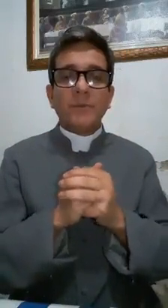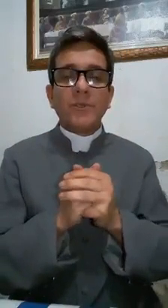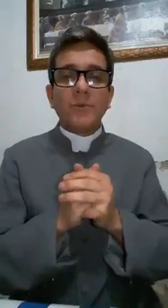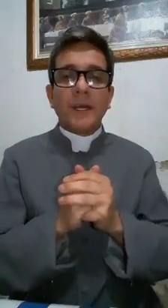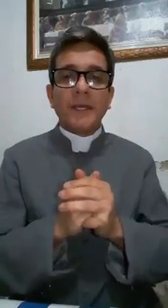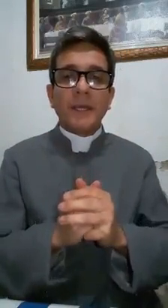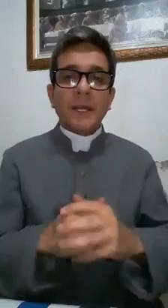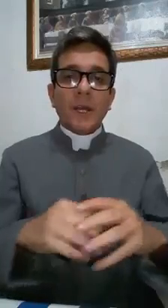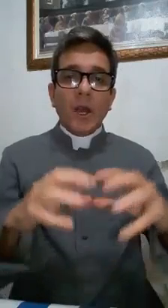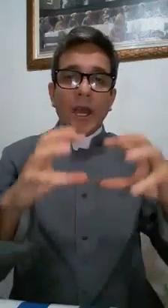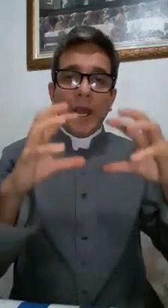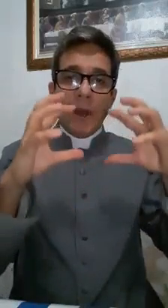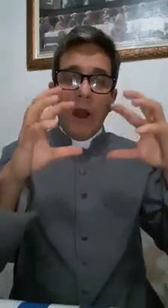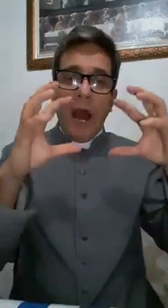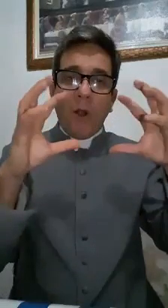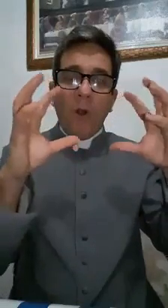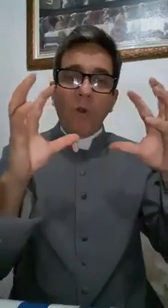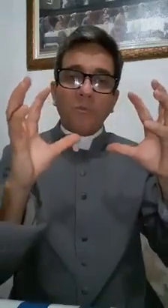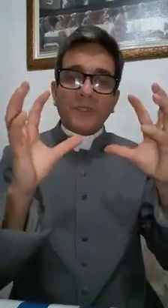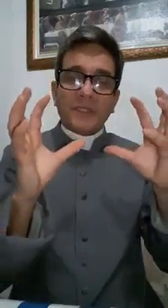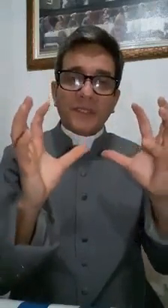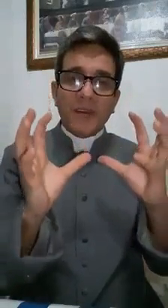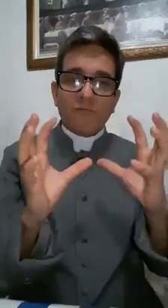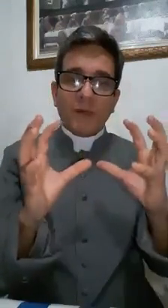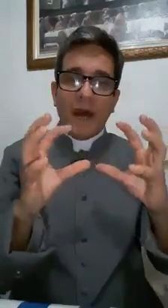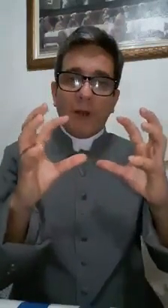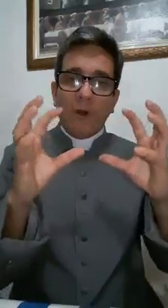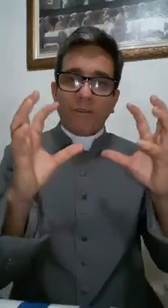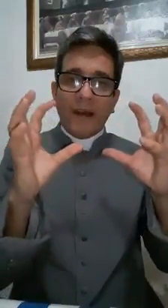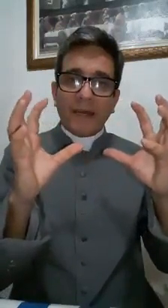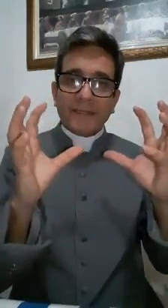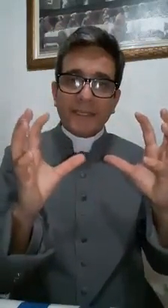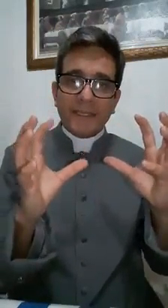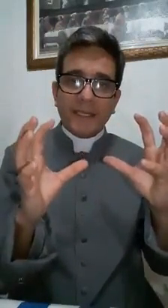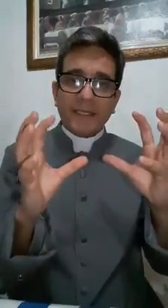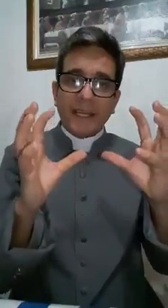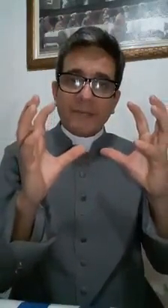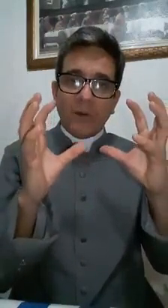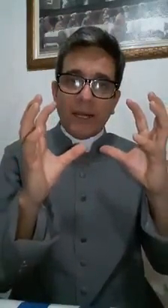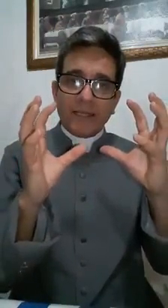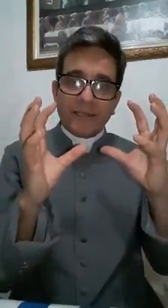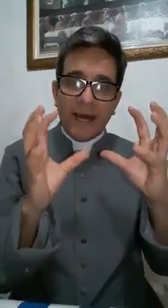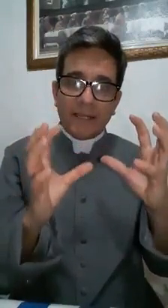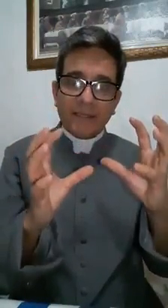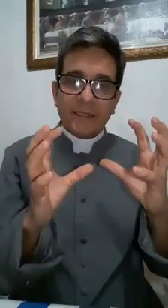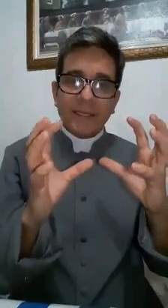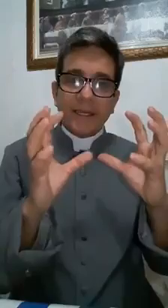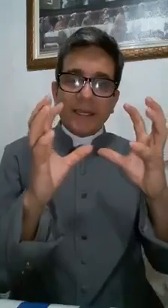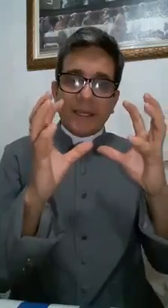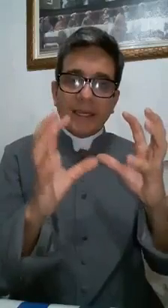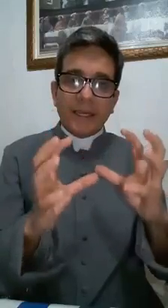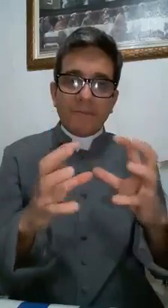muito bem a corrupção, a covardia e a imoralidade que